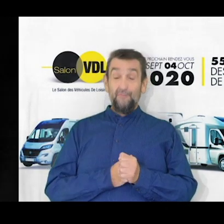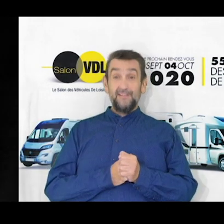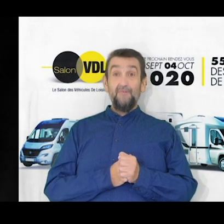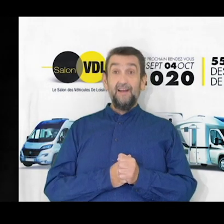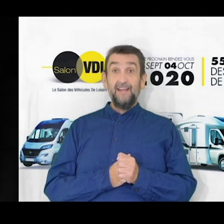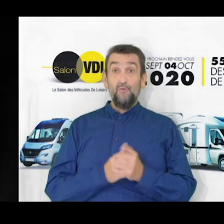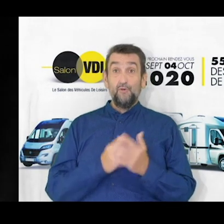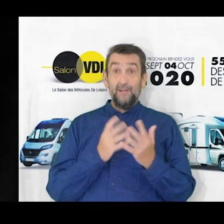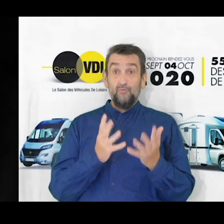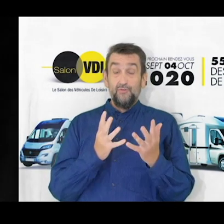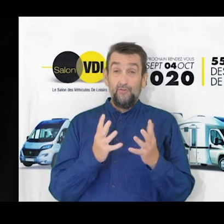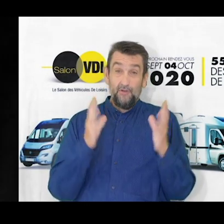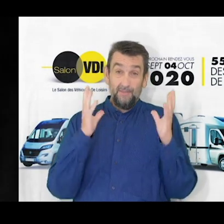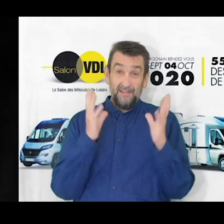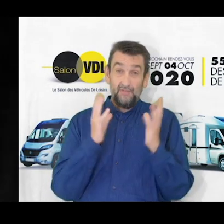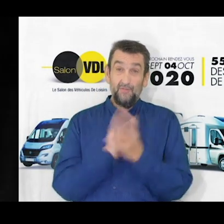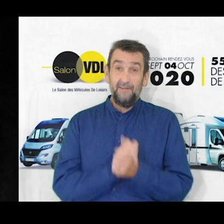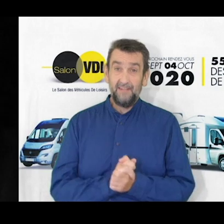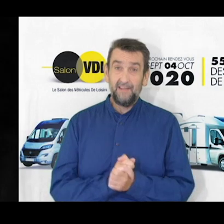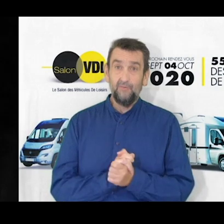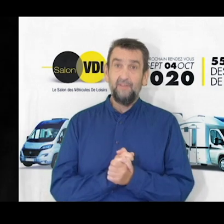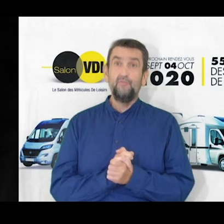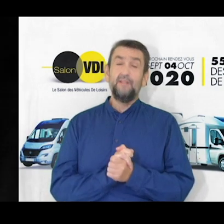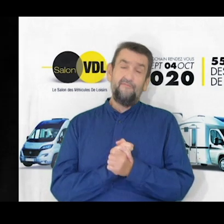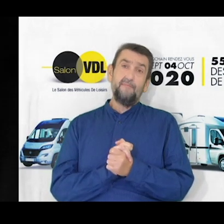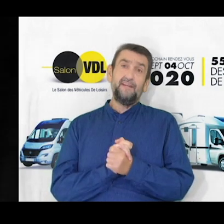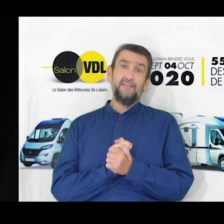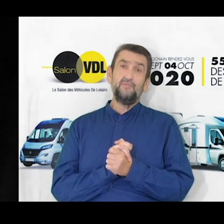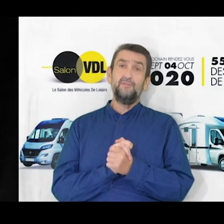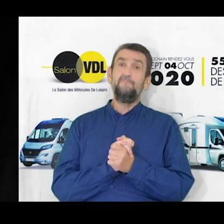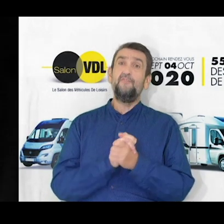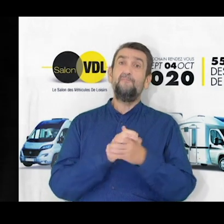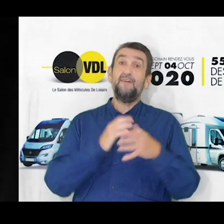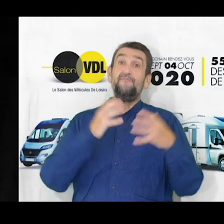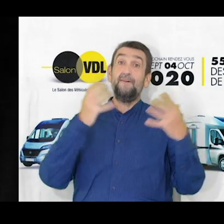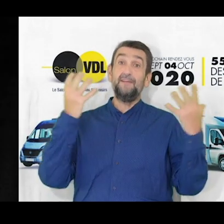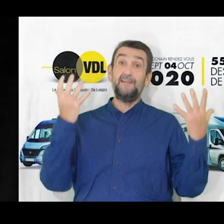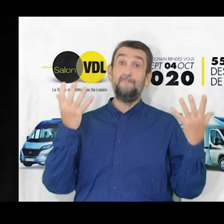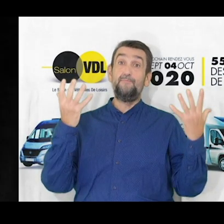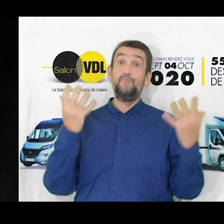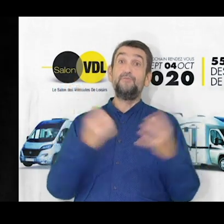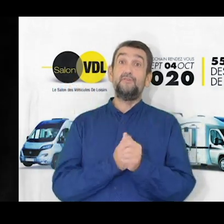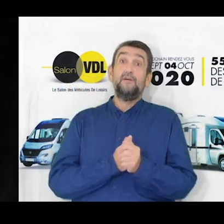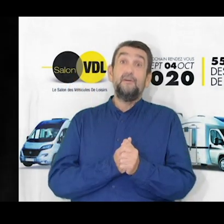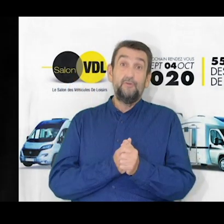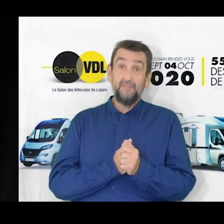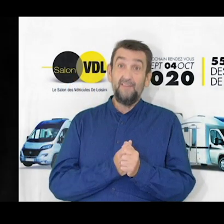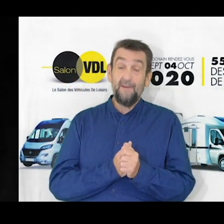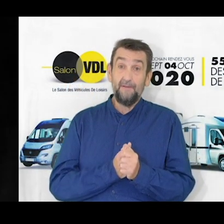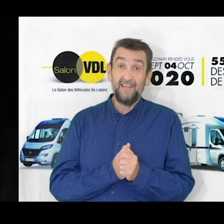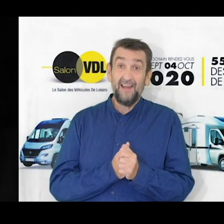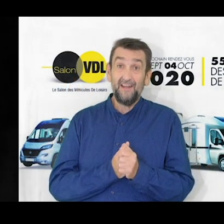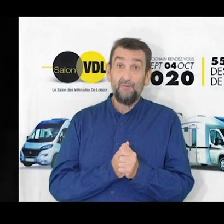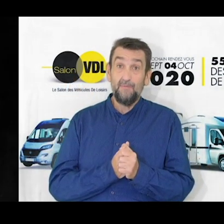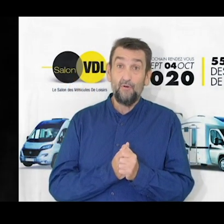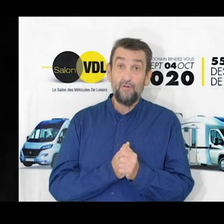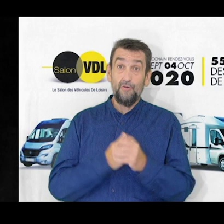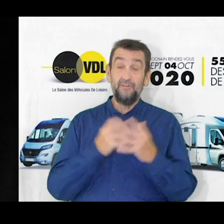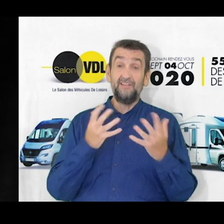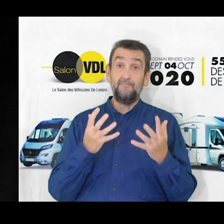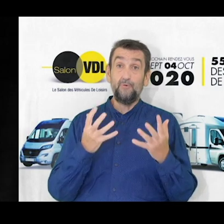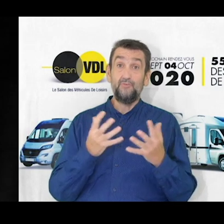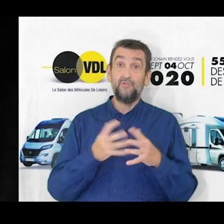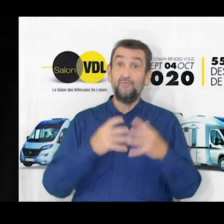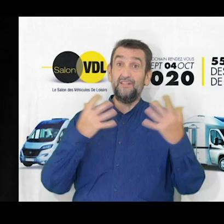un il faut savoir également que les constructeurs et bien ils sont limités au niveau de la fabrication ils ne peuvent pas fabriquer plus que ce qu'ils fabriquent actuellement